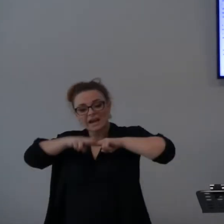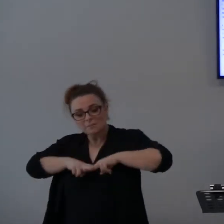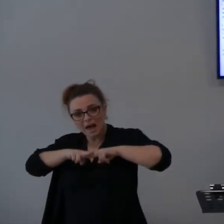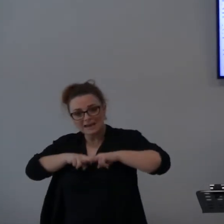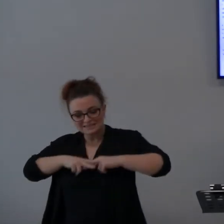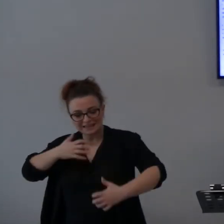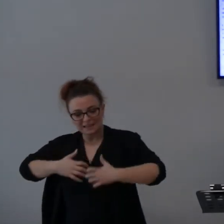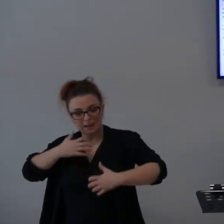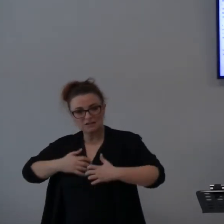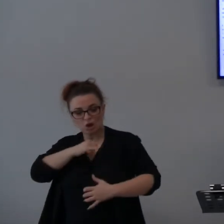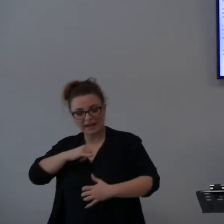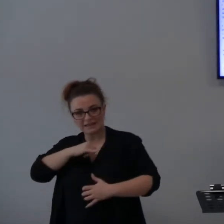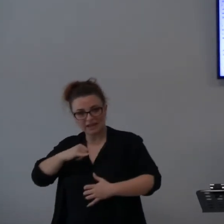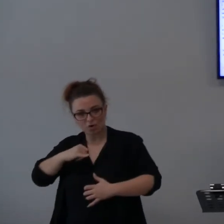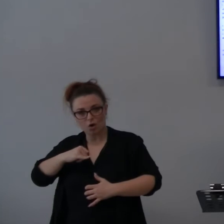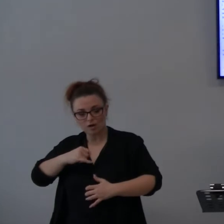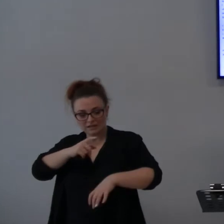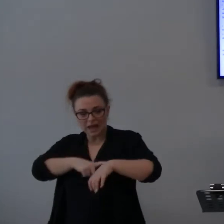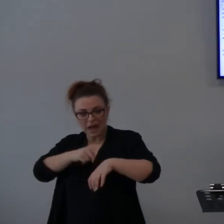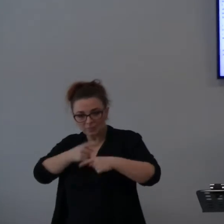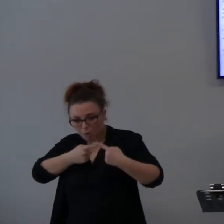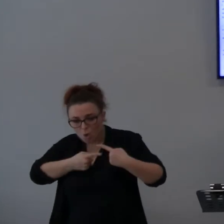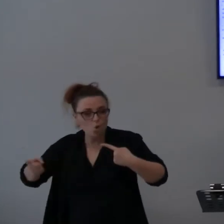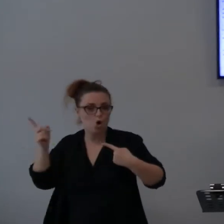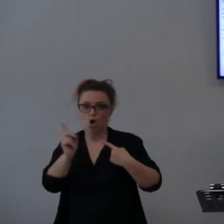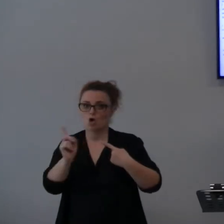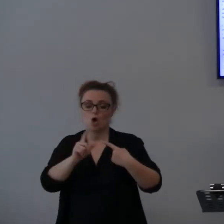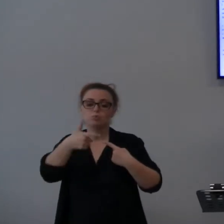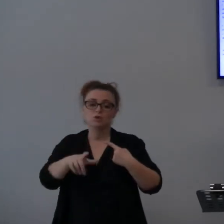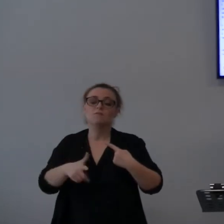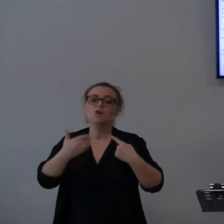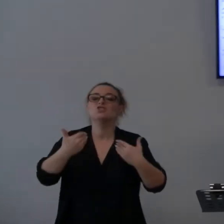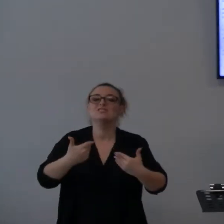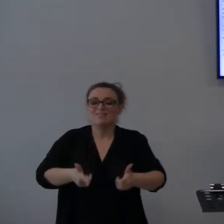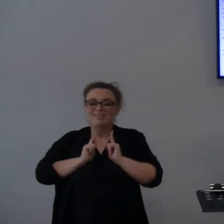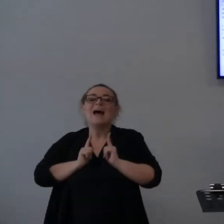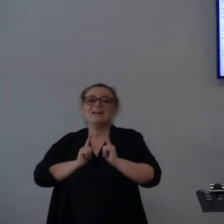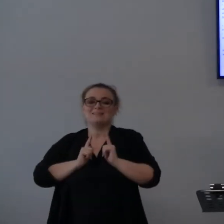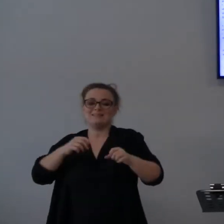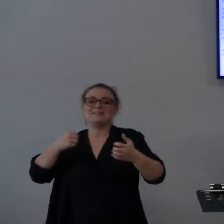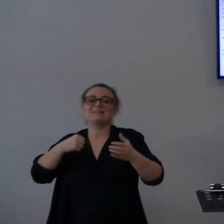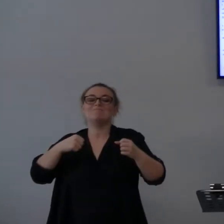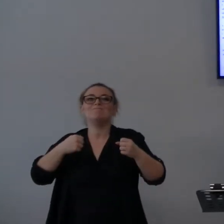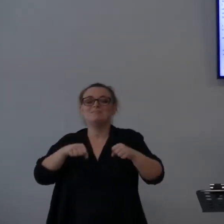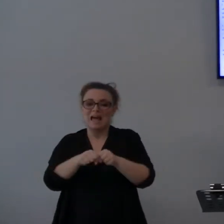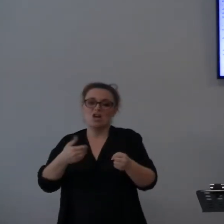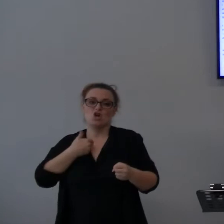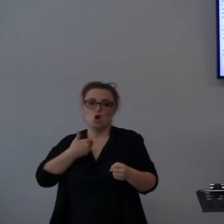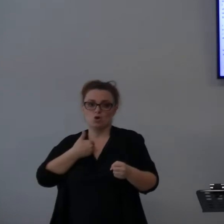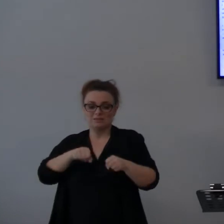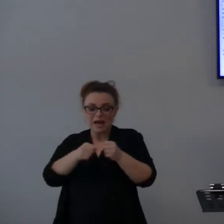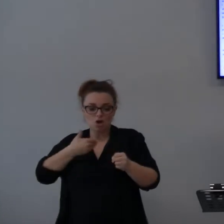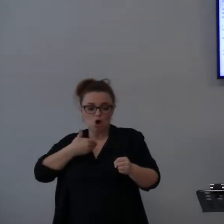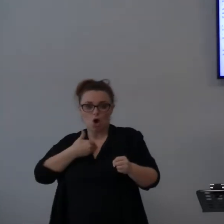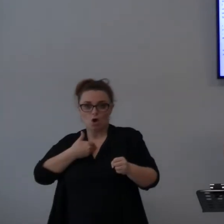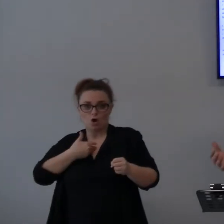conservarlo dentro di noi. Perché può provocare danno. Daniele, a noi vi agliate. La Bibbia ci